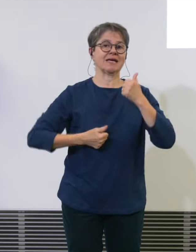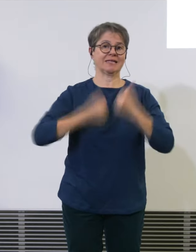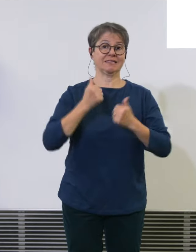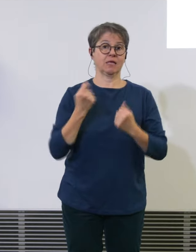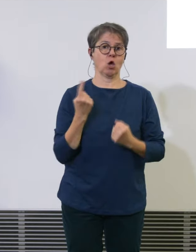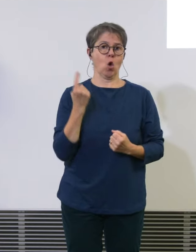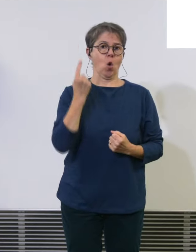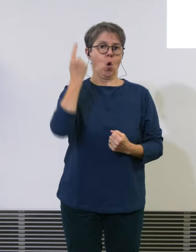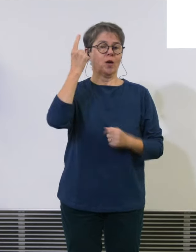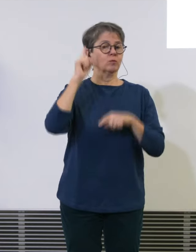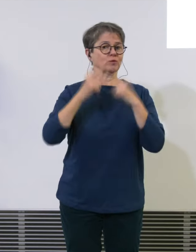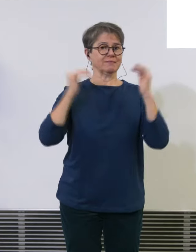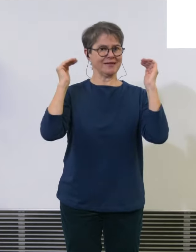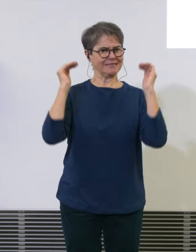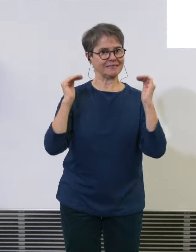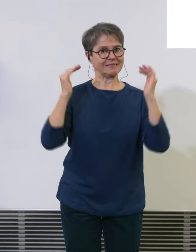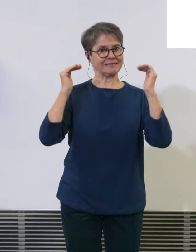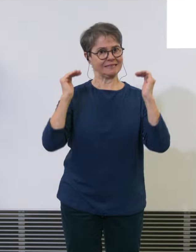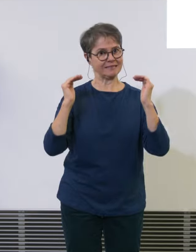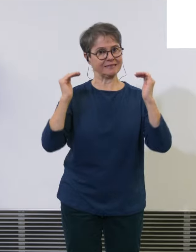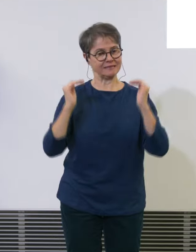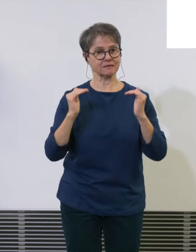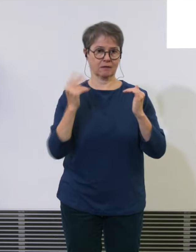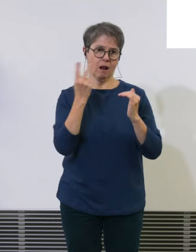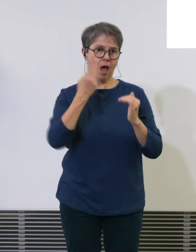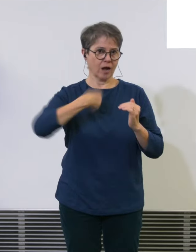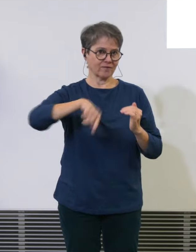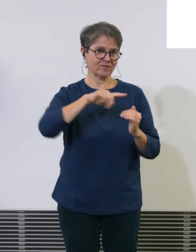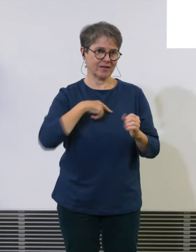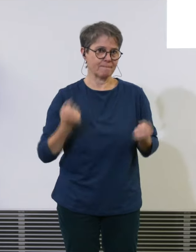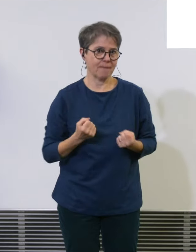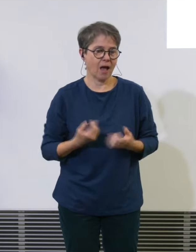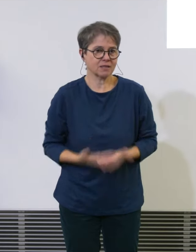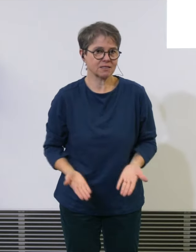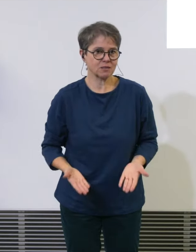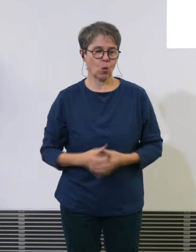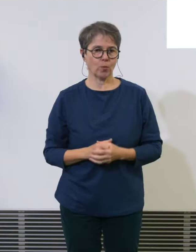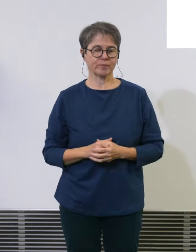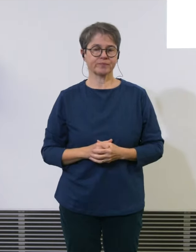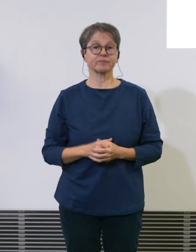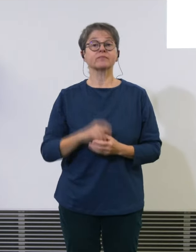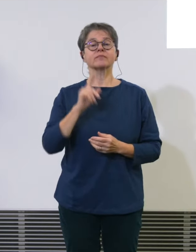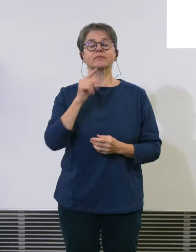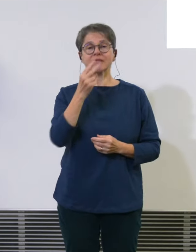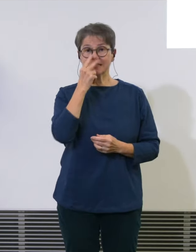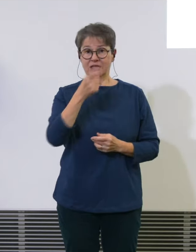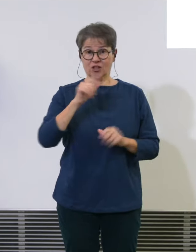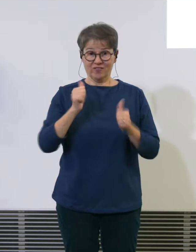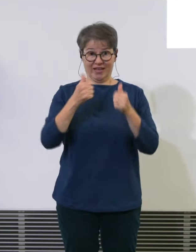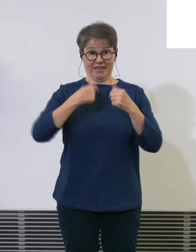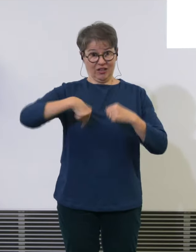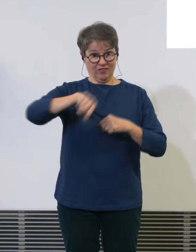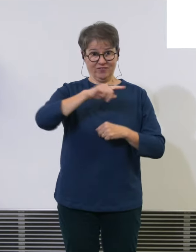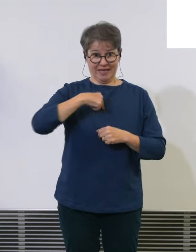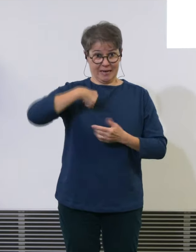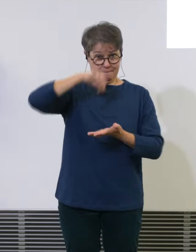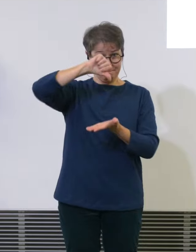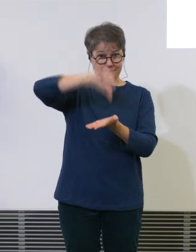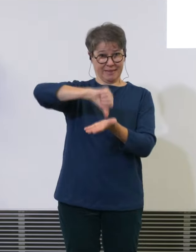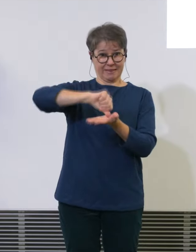werden. Das ist unser Job. Das machen wir natürlich. Und ihr seht, wie wichtig, dass wir da jetzt in Europa sind.